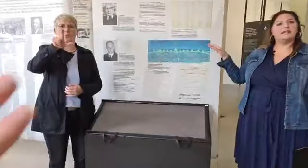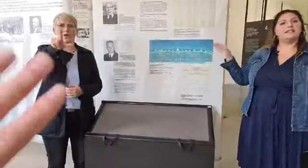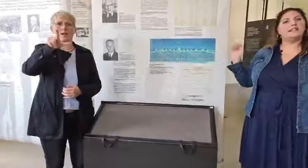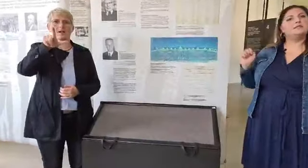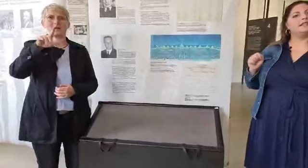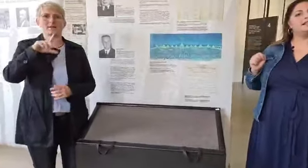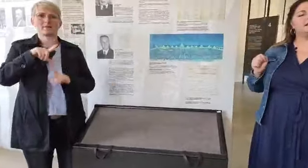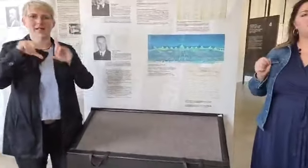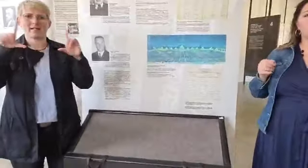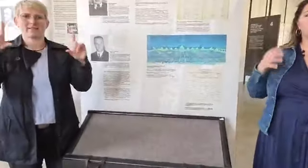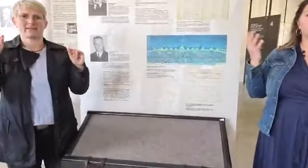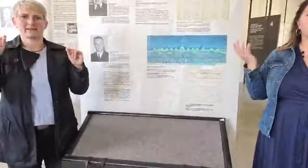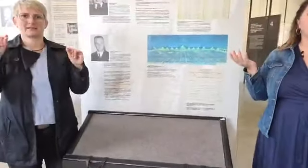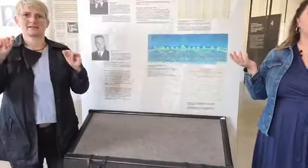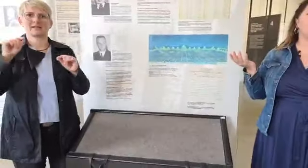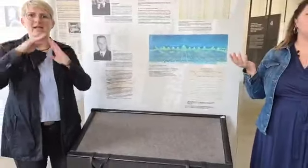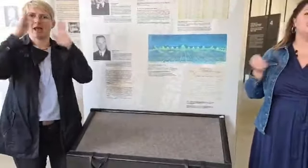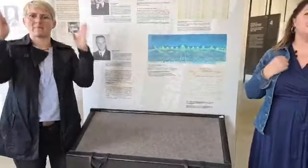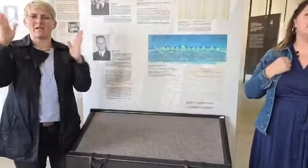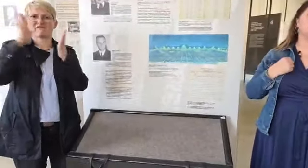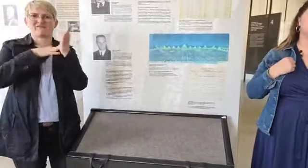des Himmels oder auch generell die Farbe des Bildes.